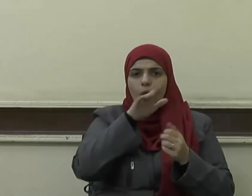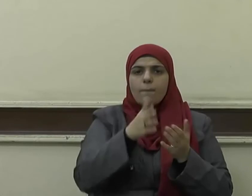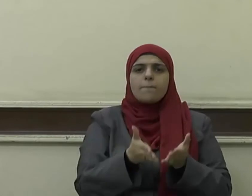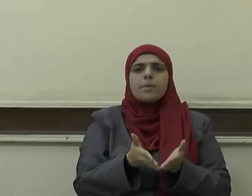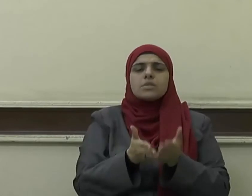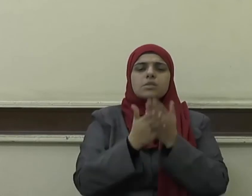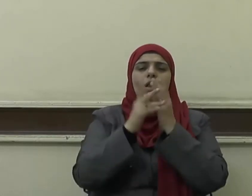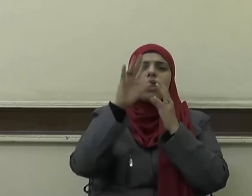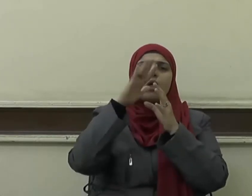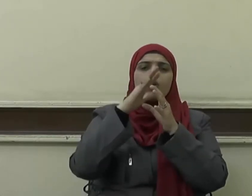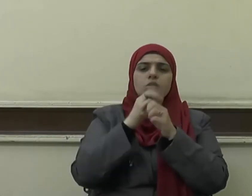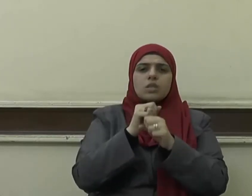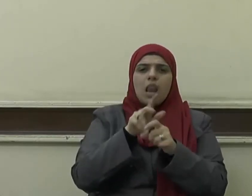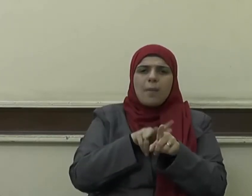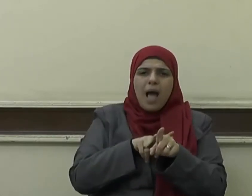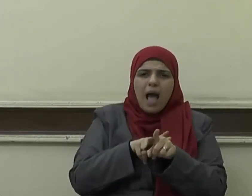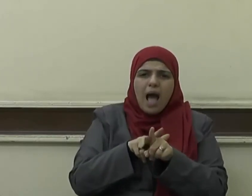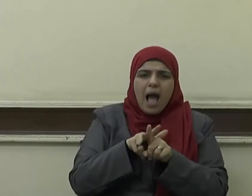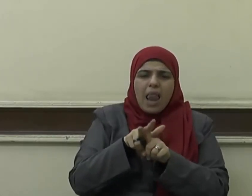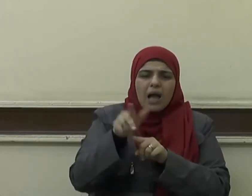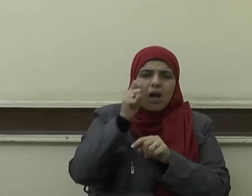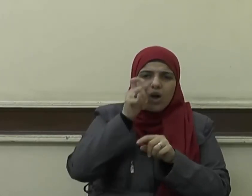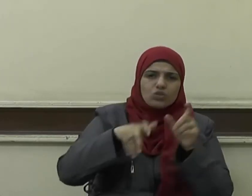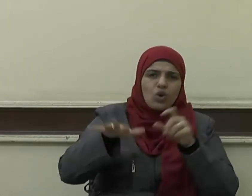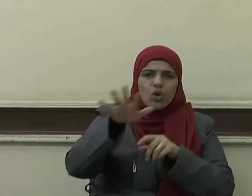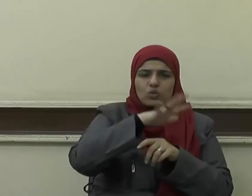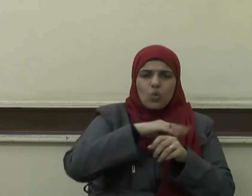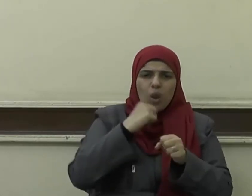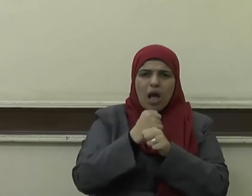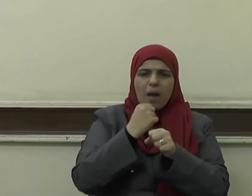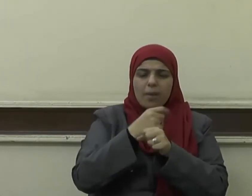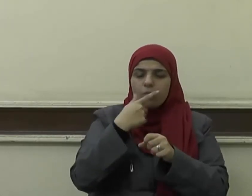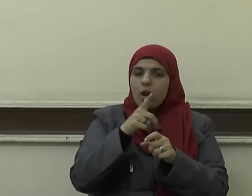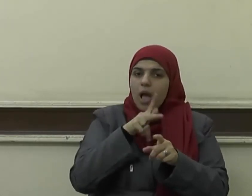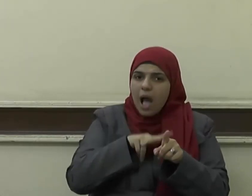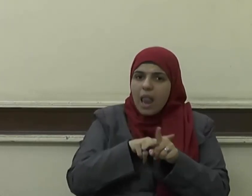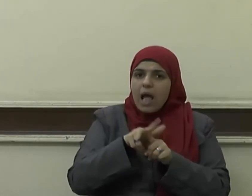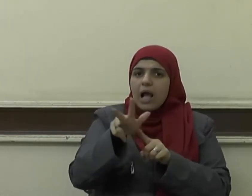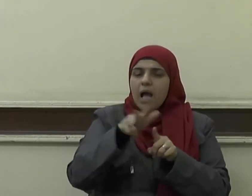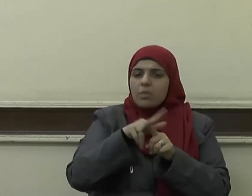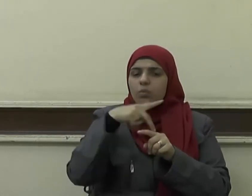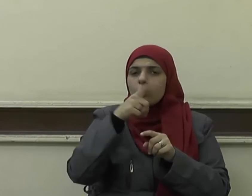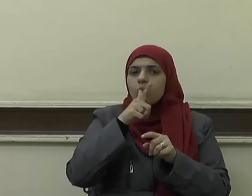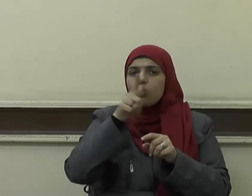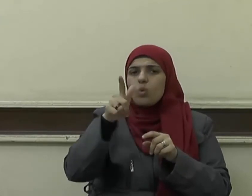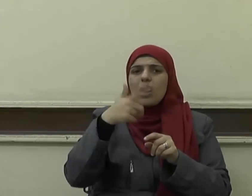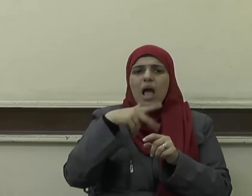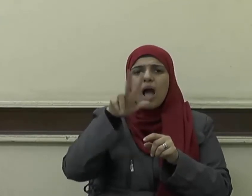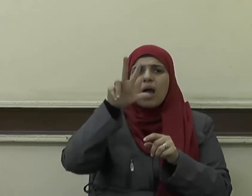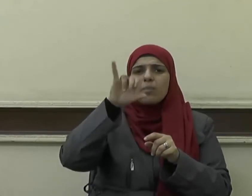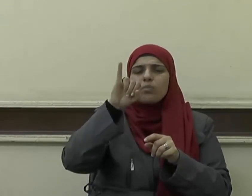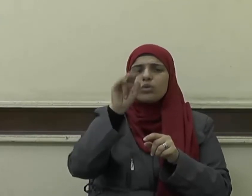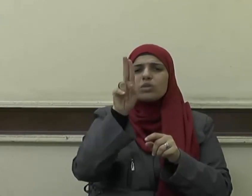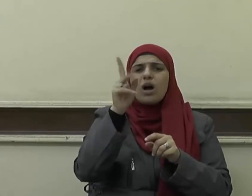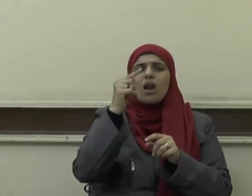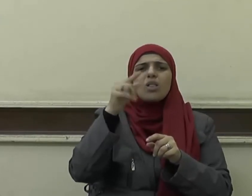الله عليه وسلم هلك المتنطعون وكررها ثلاثا والمتنطعون هم